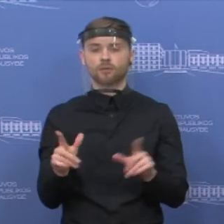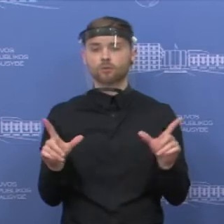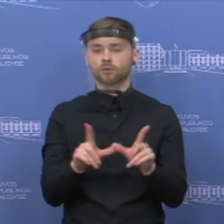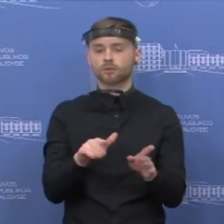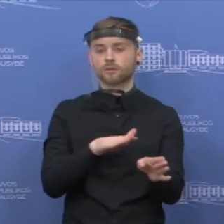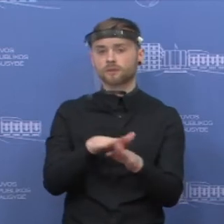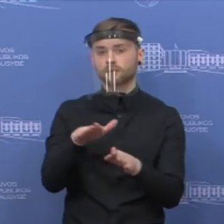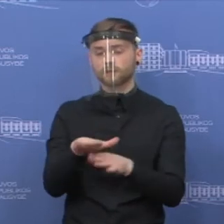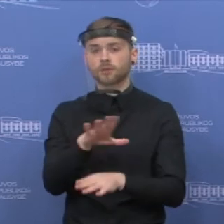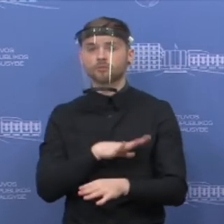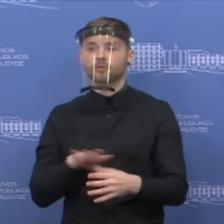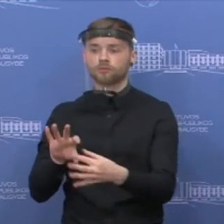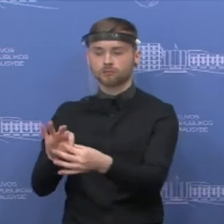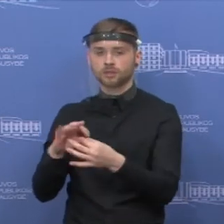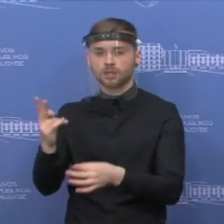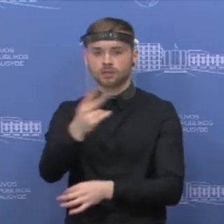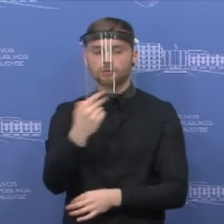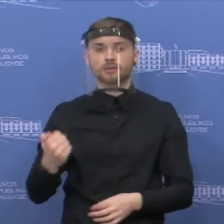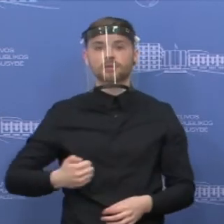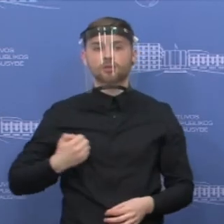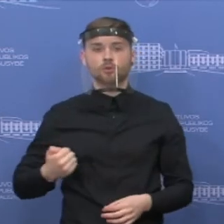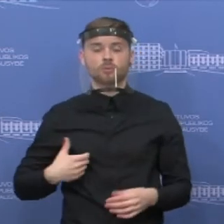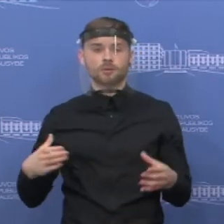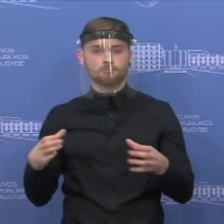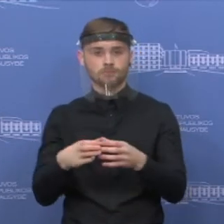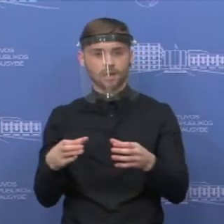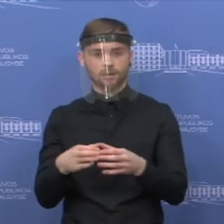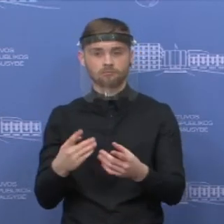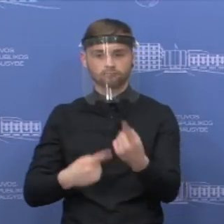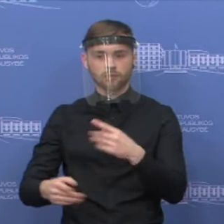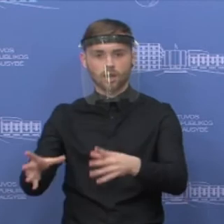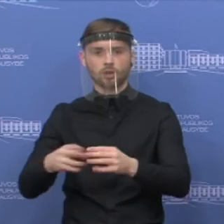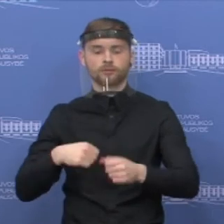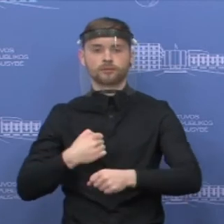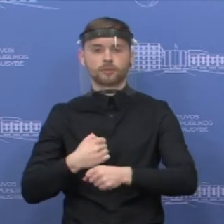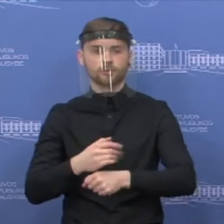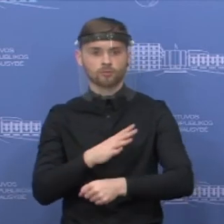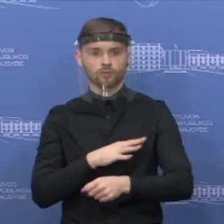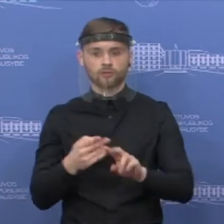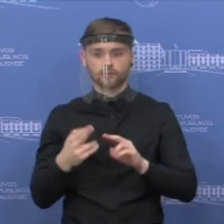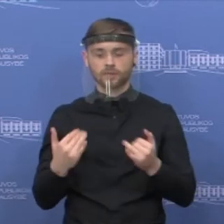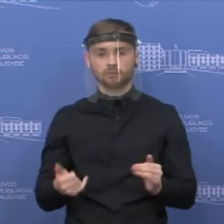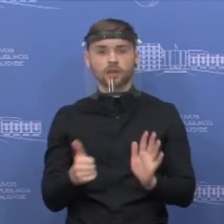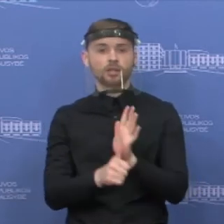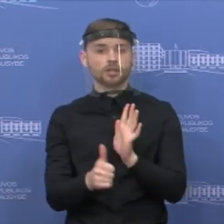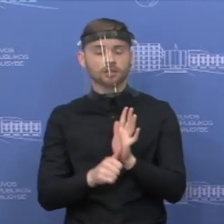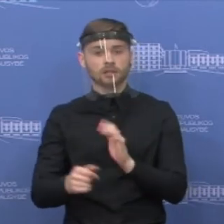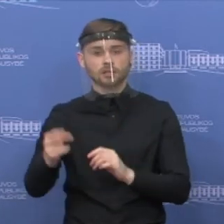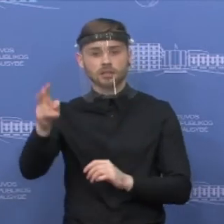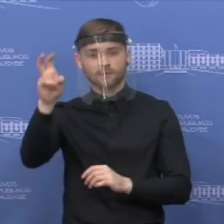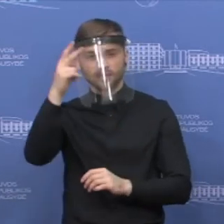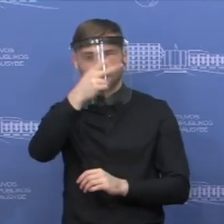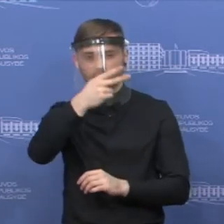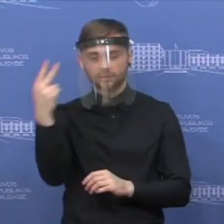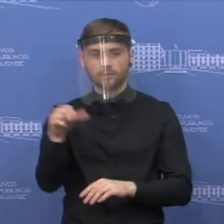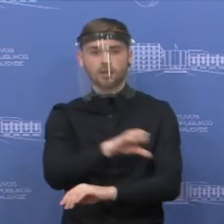pasitiltos Lietuvos kariuomenės paėgos apie 60 kurių. Šiuo metu valstybės sienos apsaugos